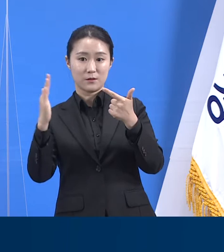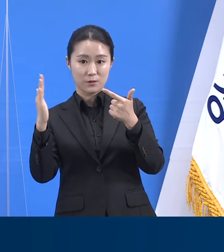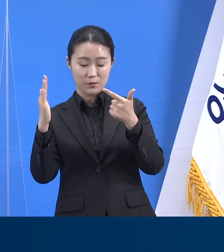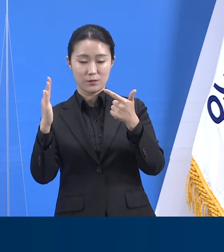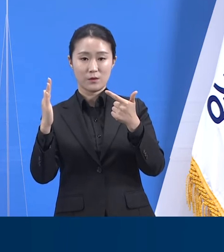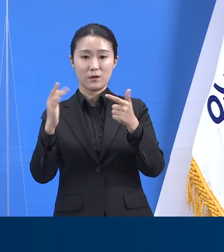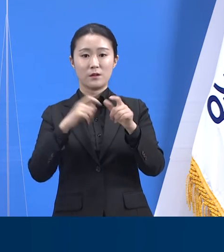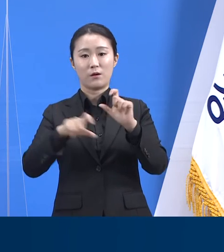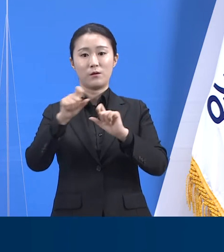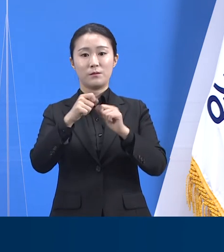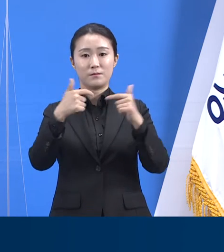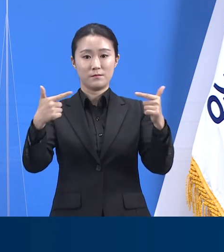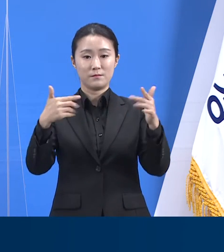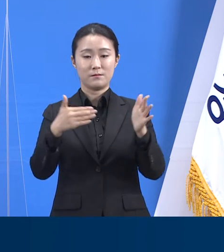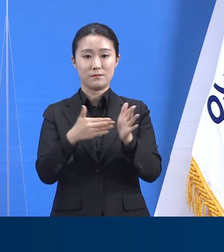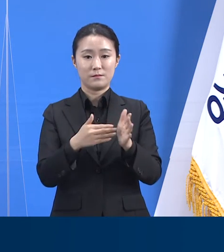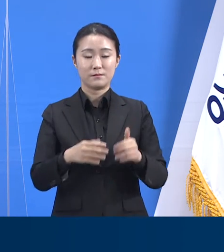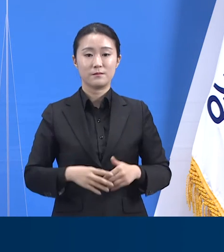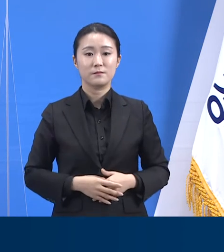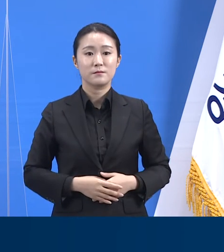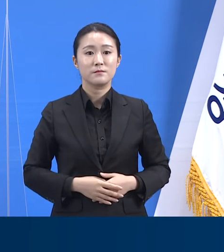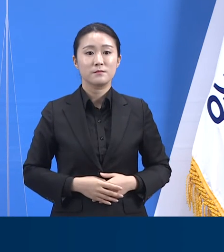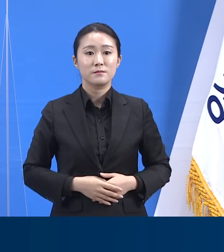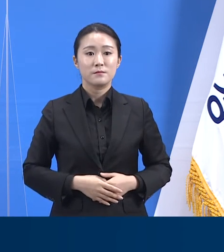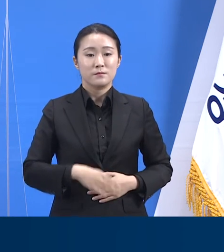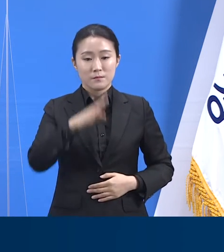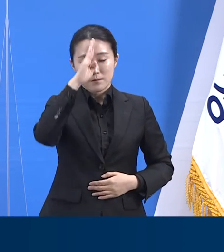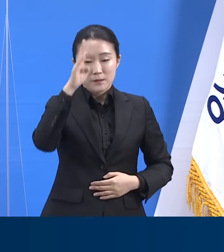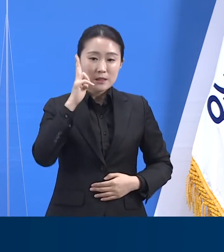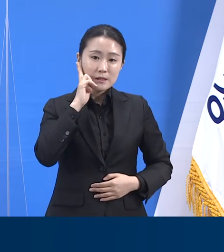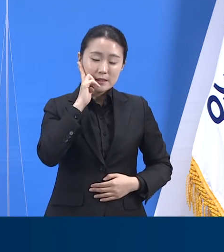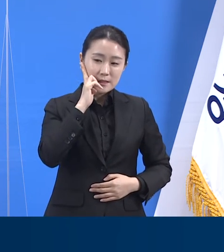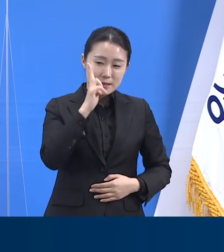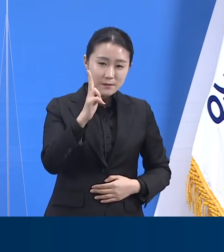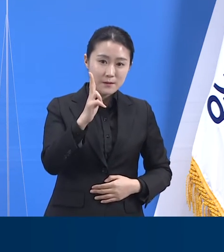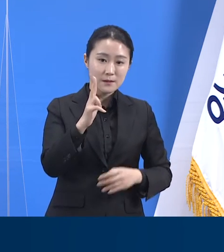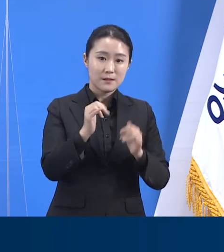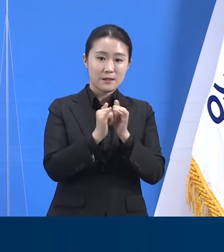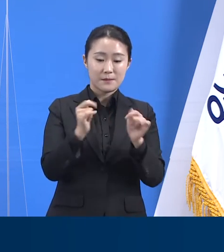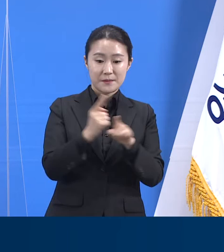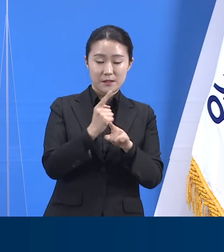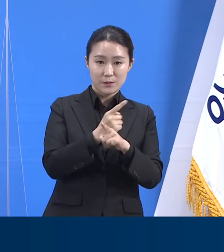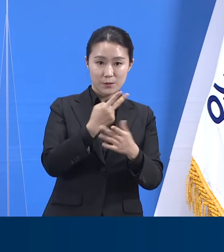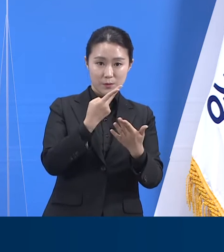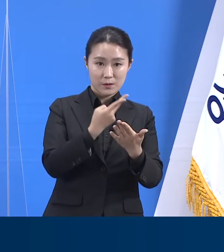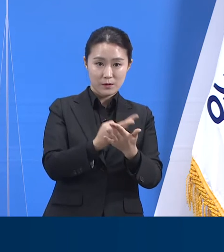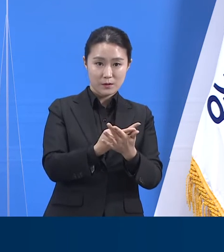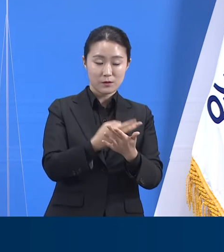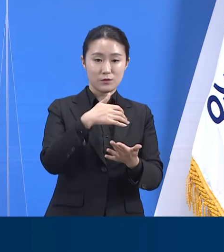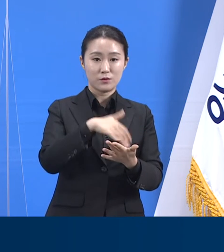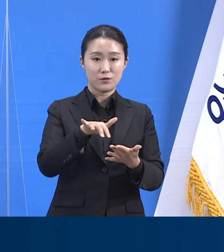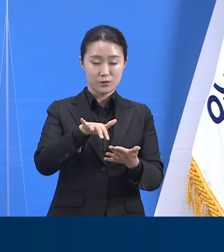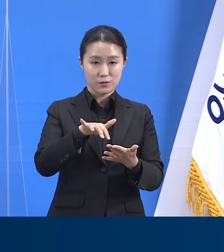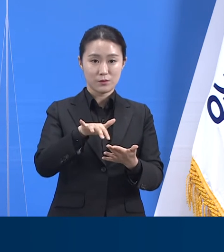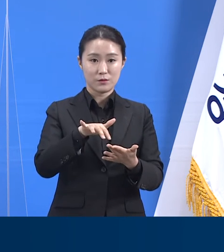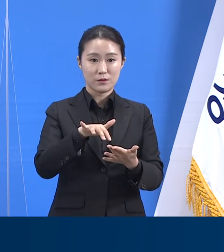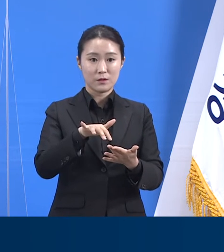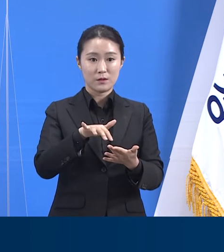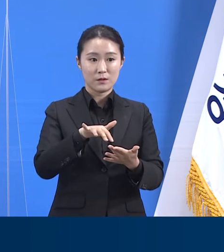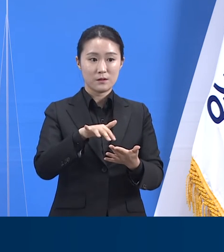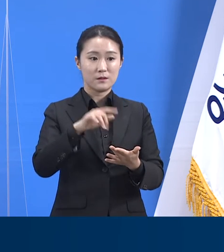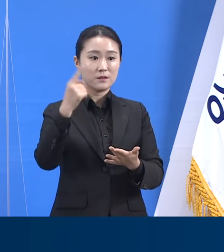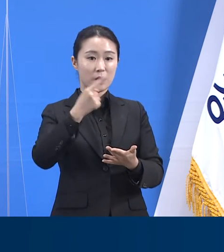중증환자 치료 병상은 총 204병상을 확보하였으며 이 중 66개를 사용하고 있습니다.